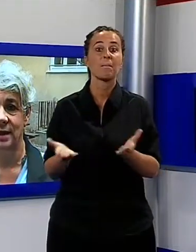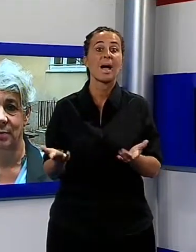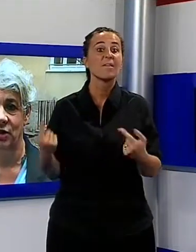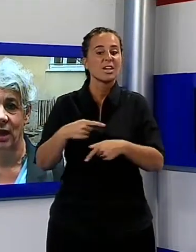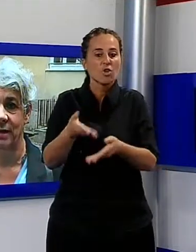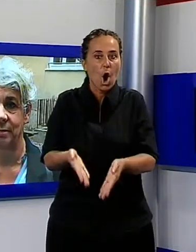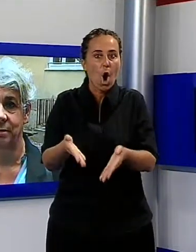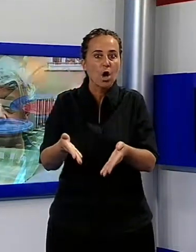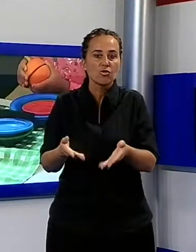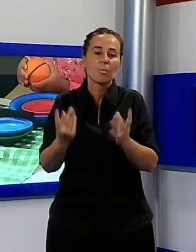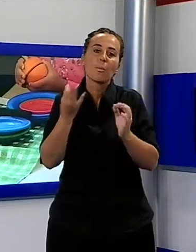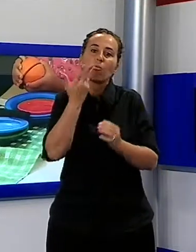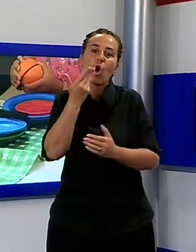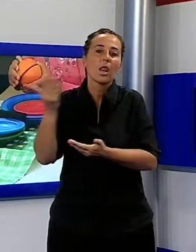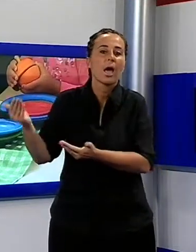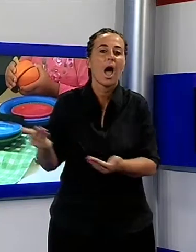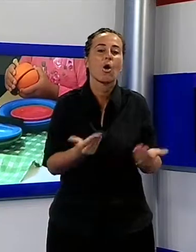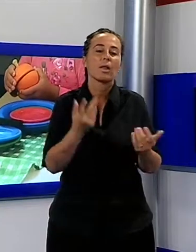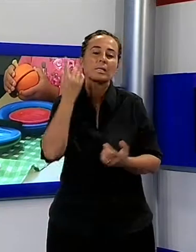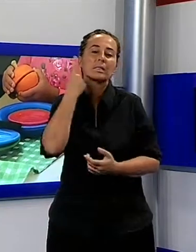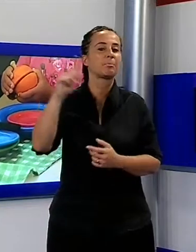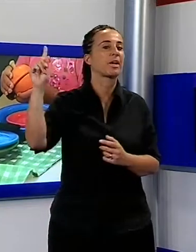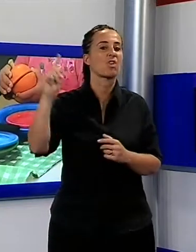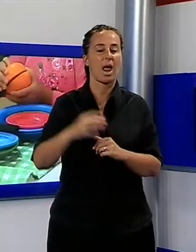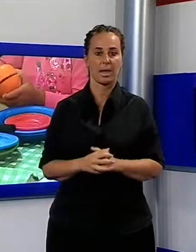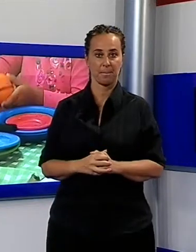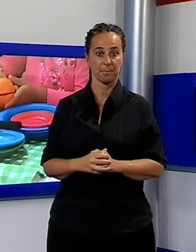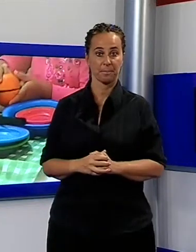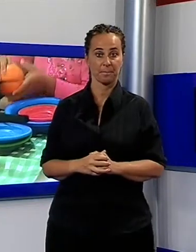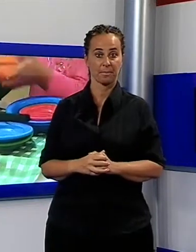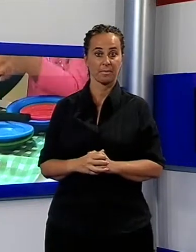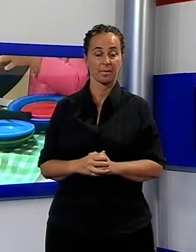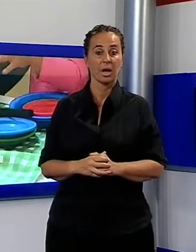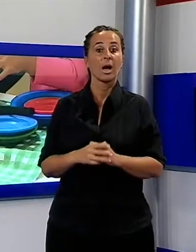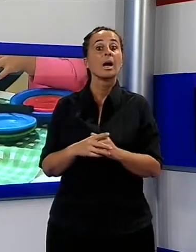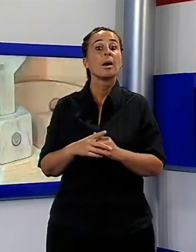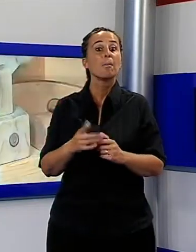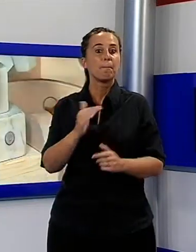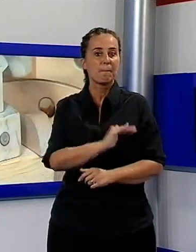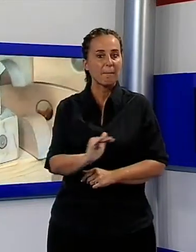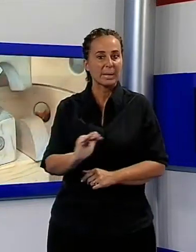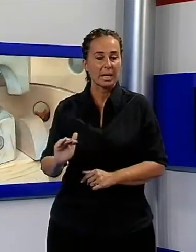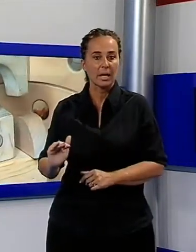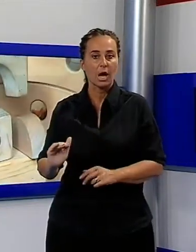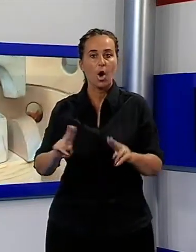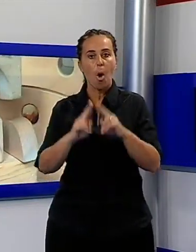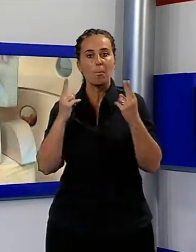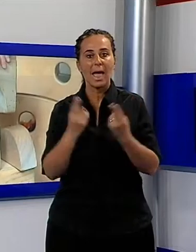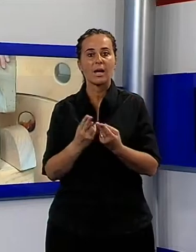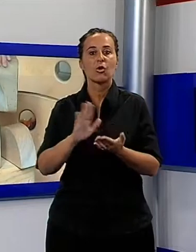speciale. L'offerta dei servizi educativi per la prima infanzia comprende 333 posti totali nei 7 asili